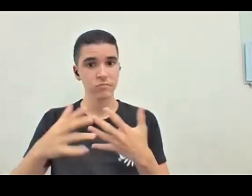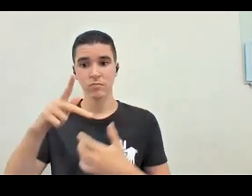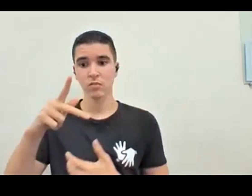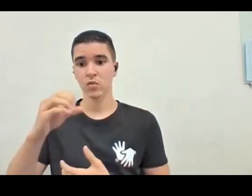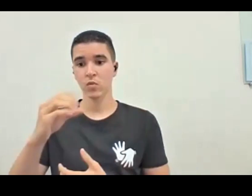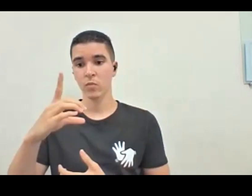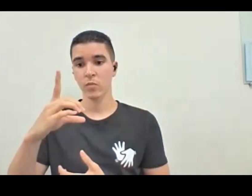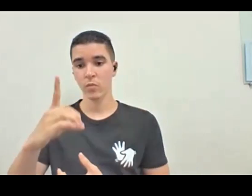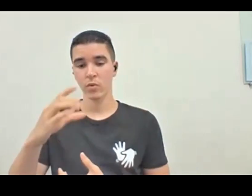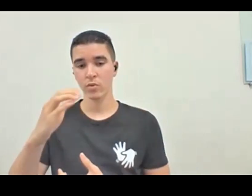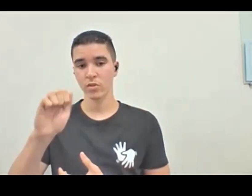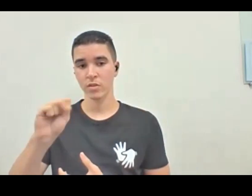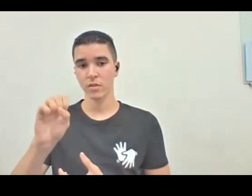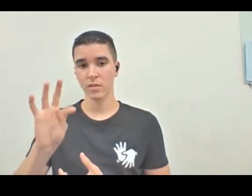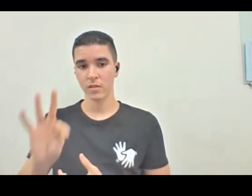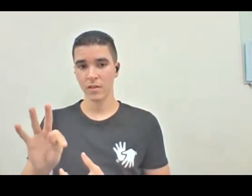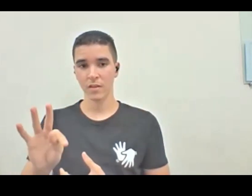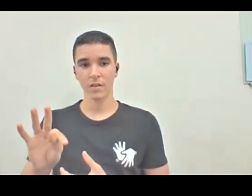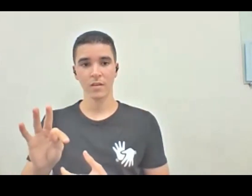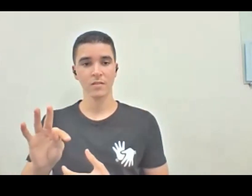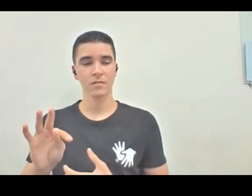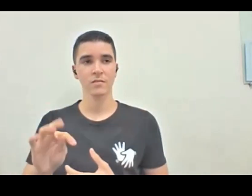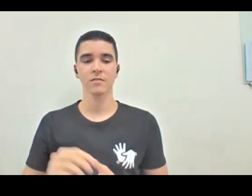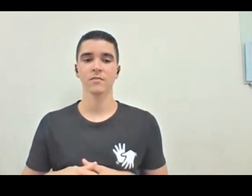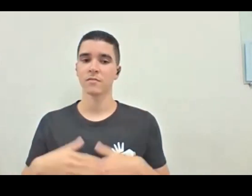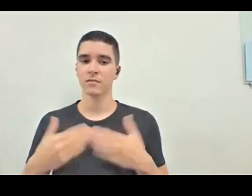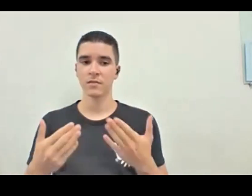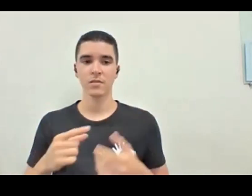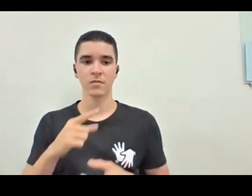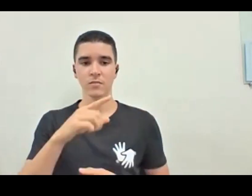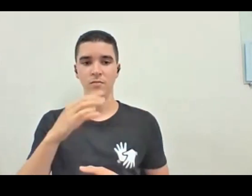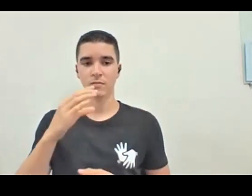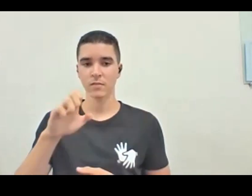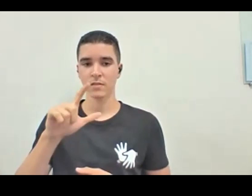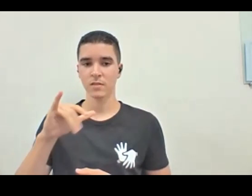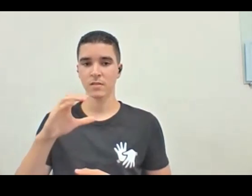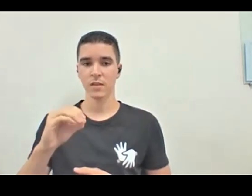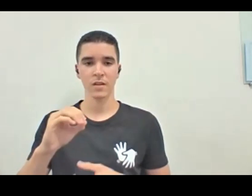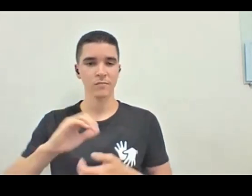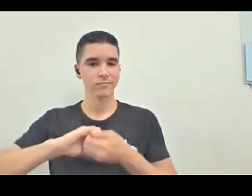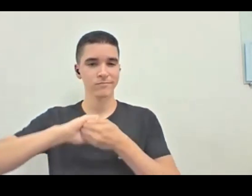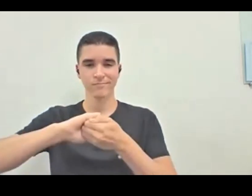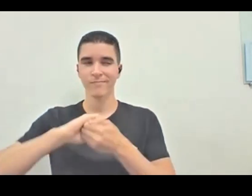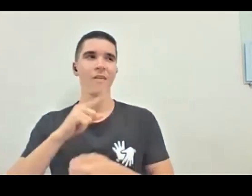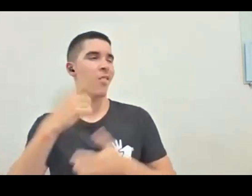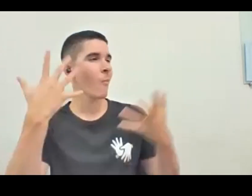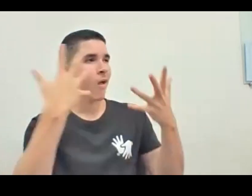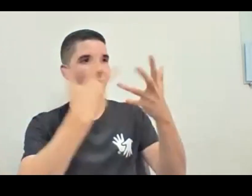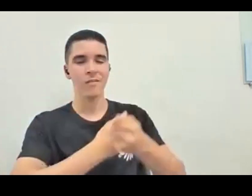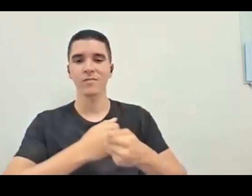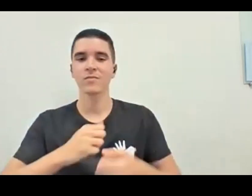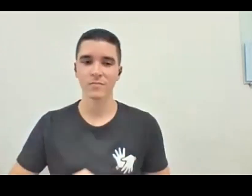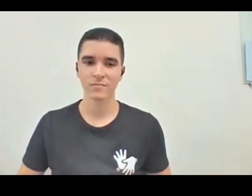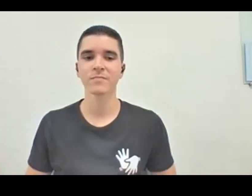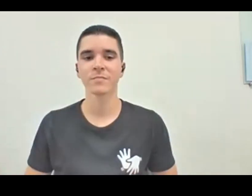seja, né? Enfim, Célio é um grande parceiro, porque eu fiz o primeiro principal de ponto de cultura do Brasil, a